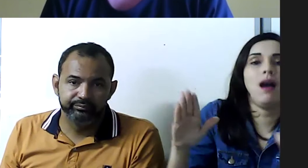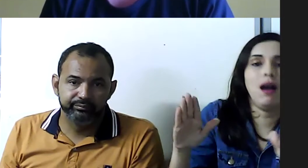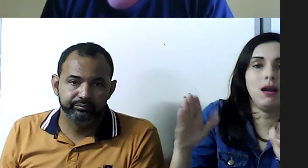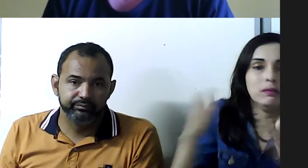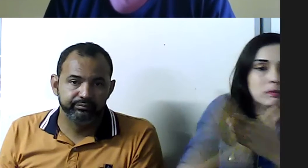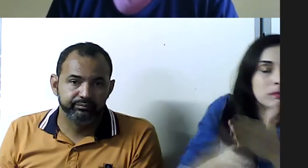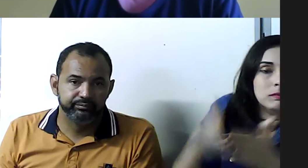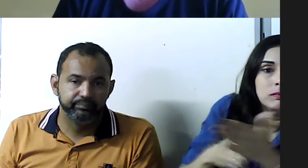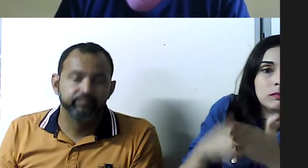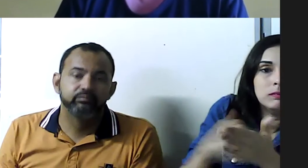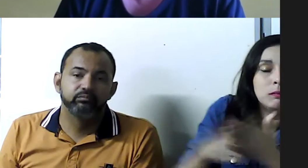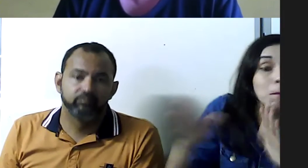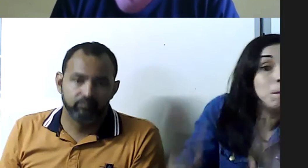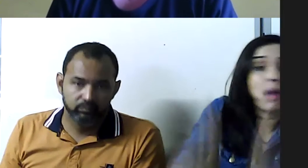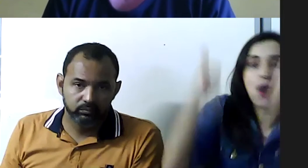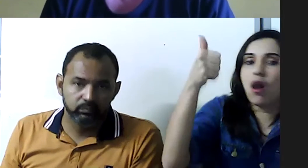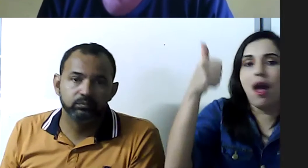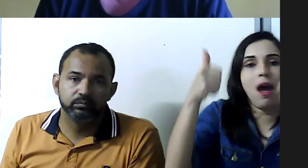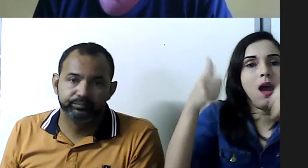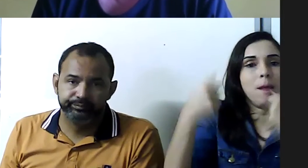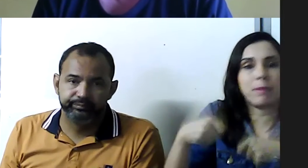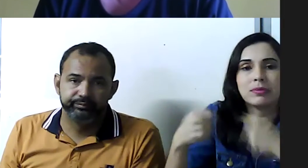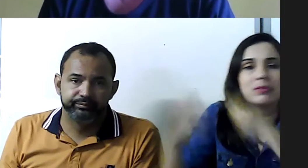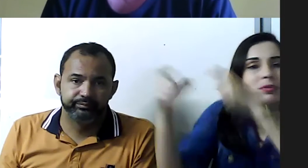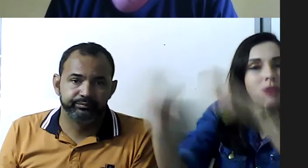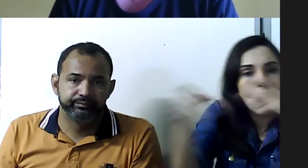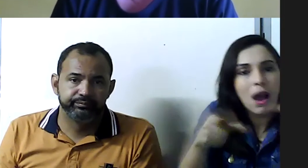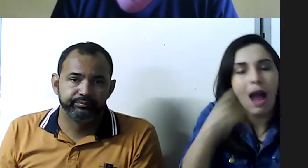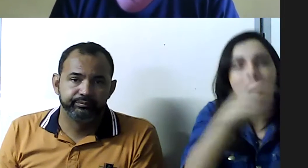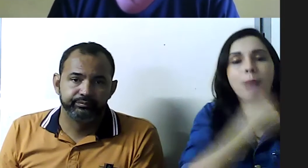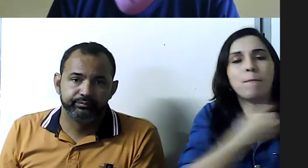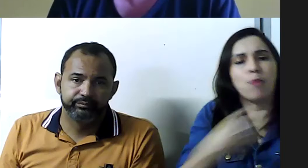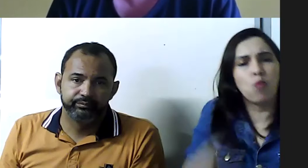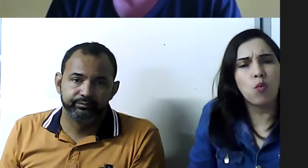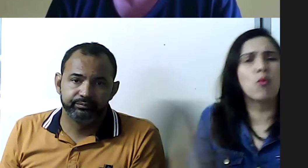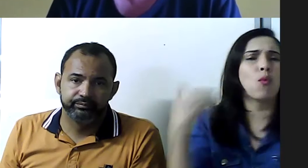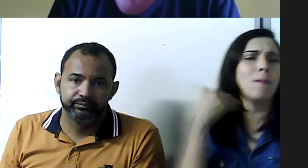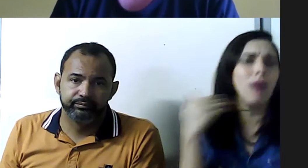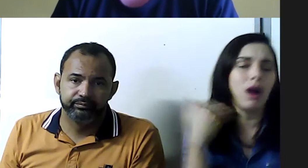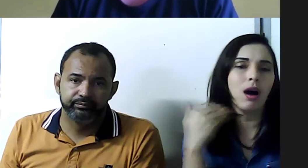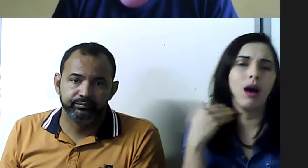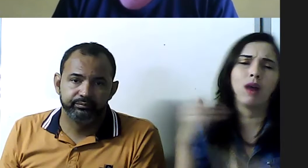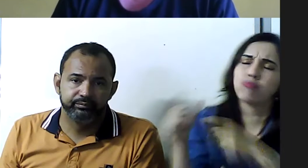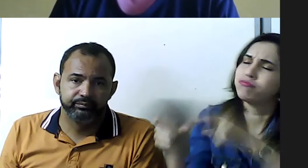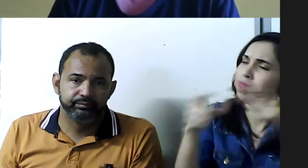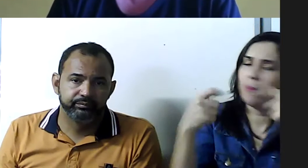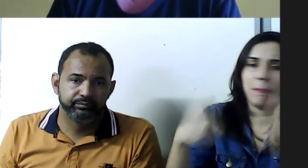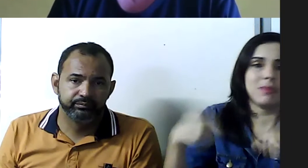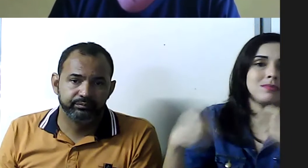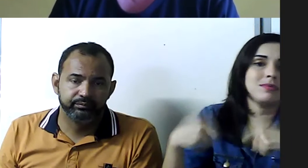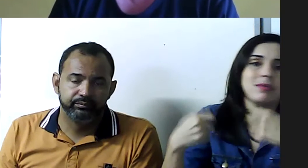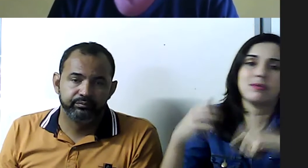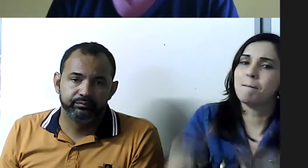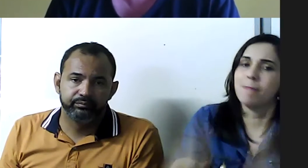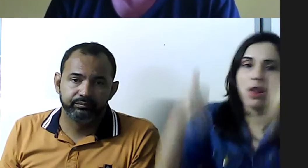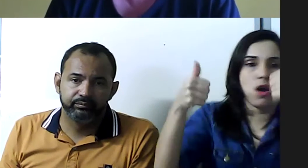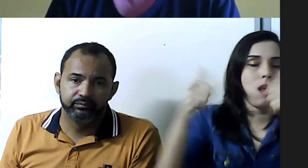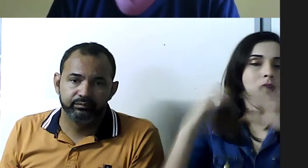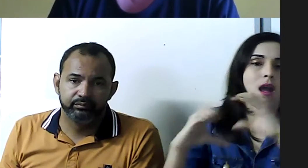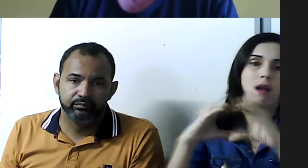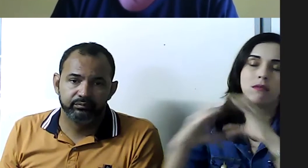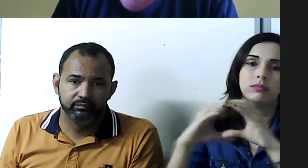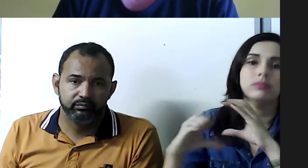lutando para que possa existir essa acessibilidade, para que possa melhorar cada vez mais, que nos lugares públicos,